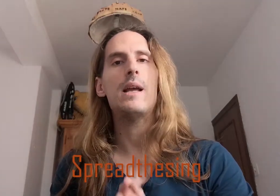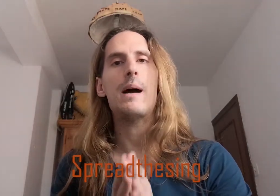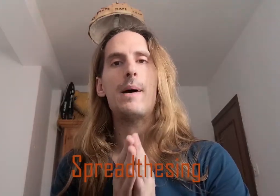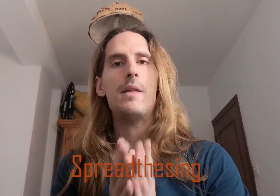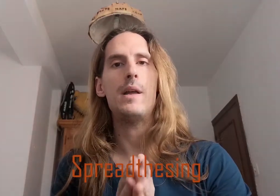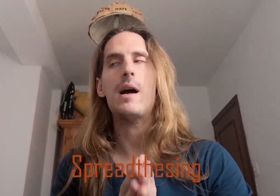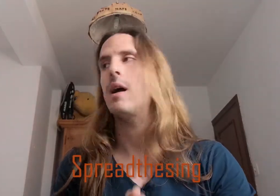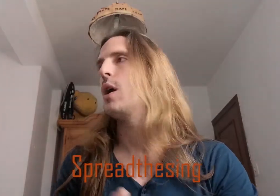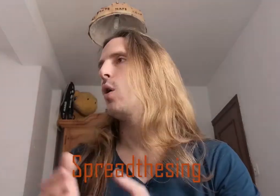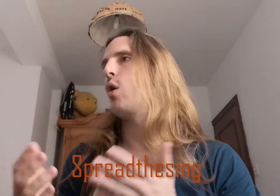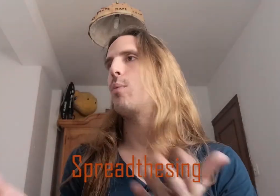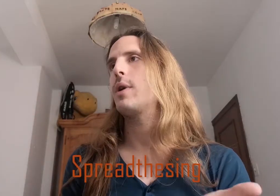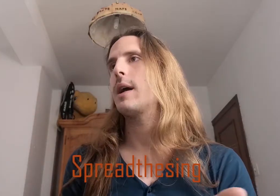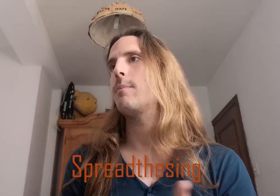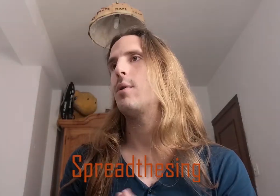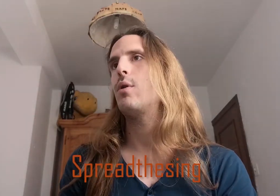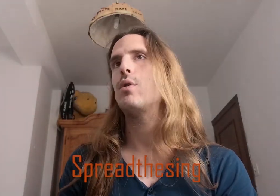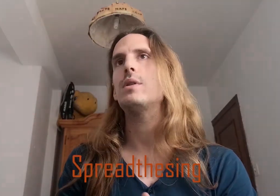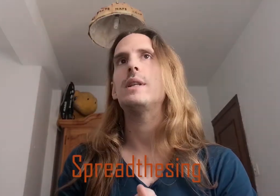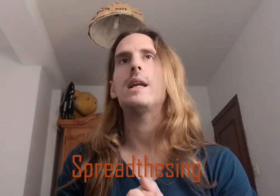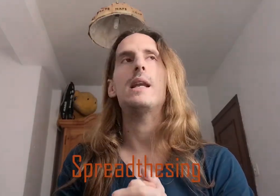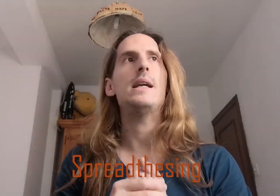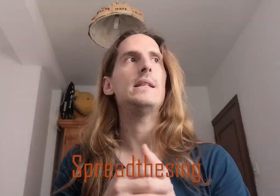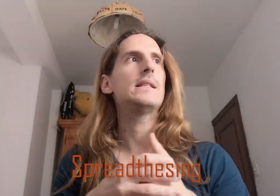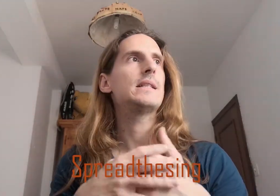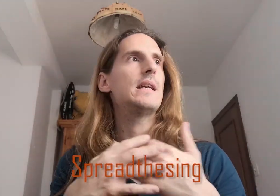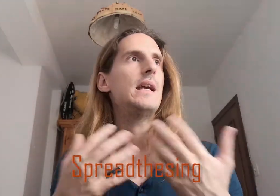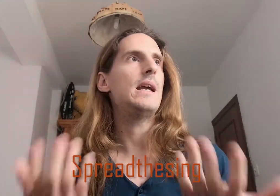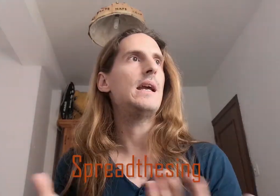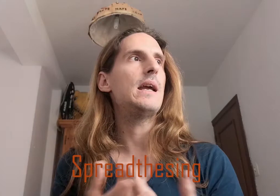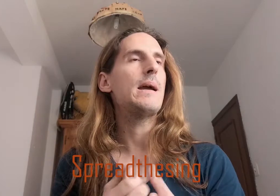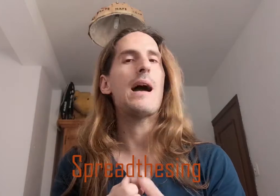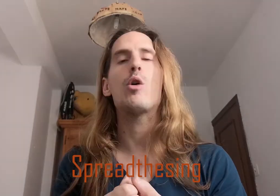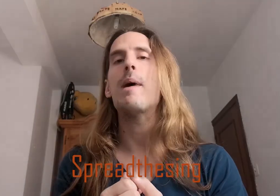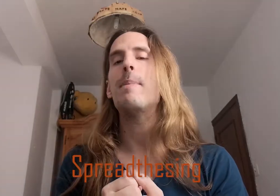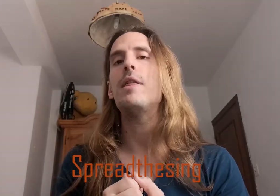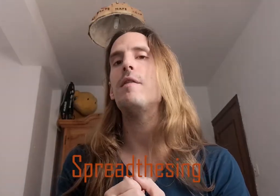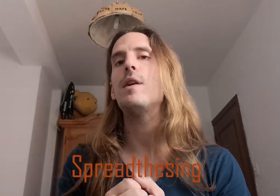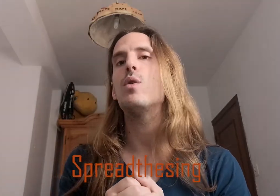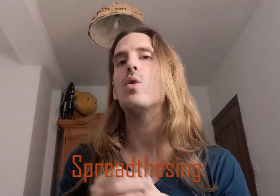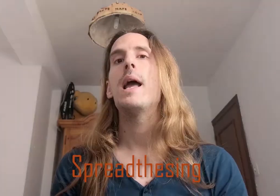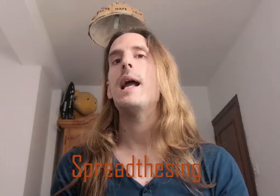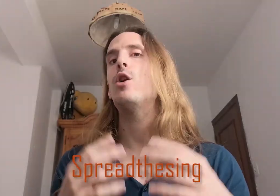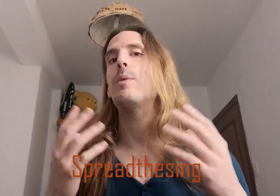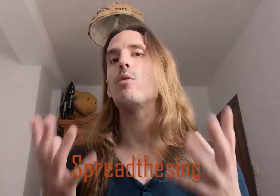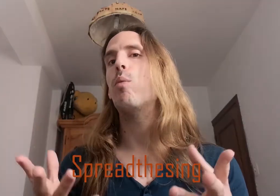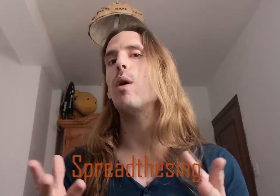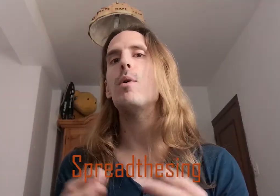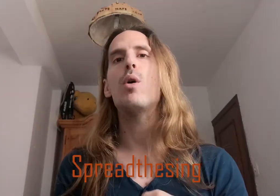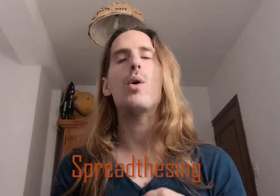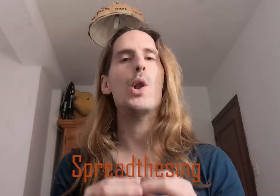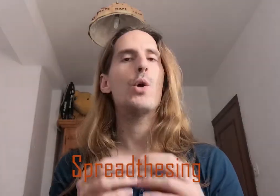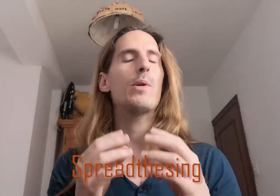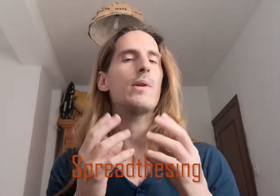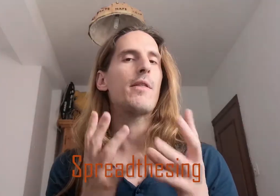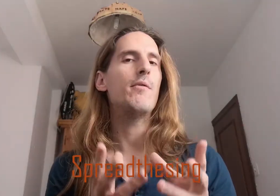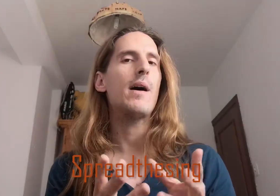aparecerá o por ejemplo si queréis algo más específico el nombre de un pueblo o el nombre de una ciudad